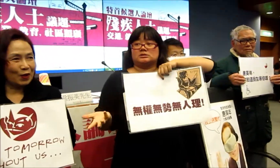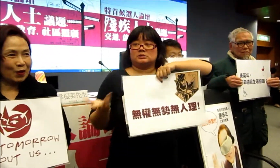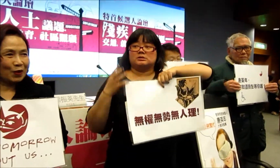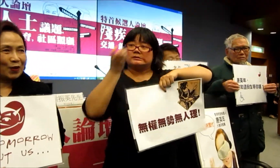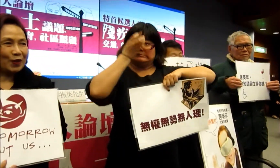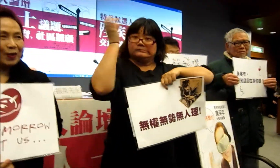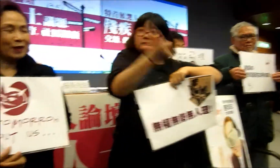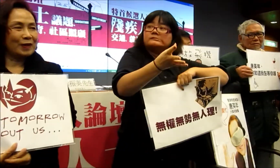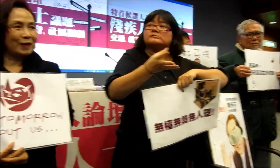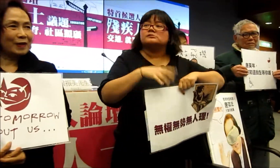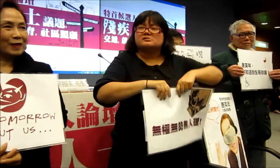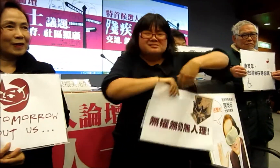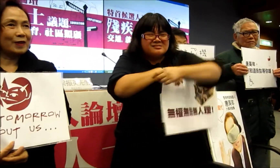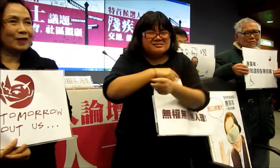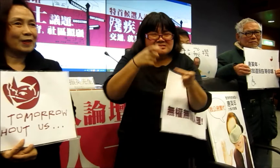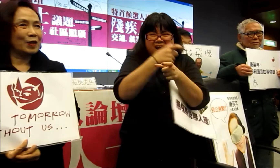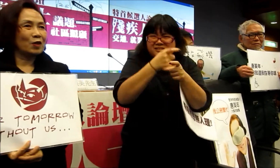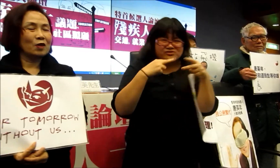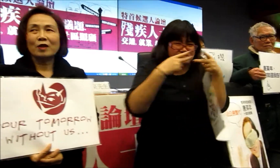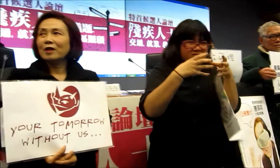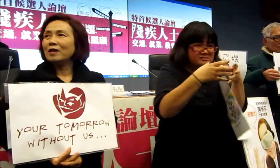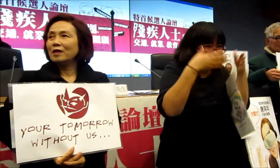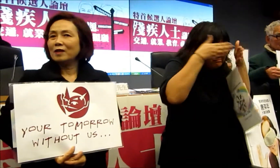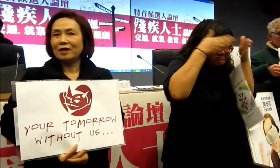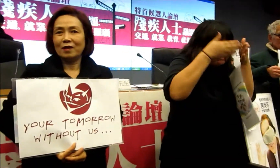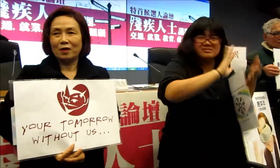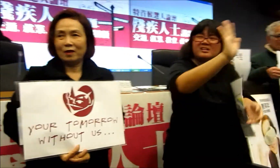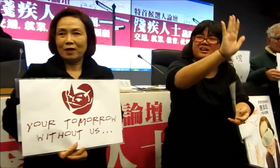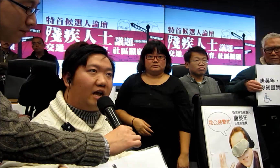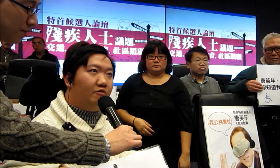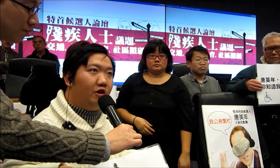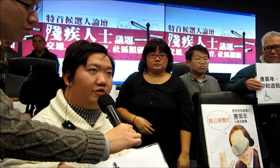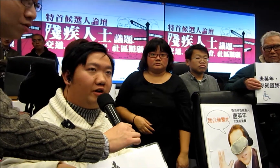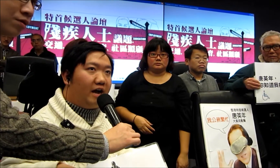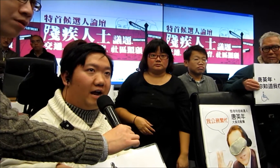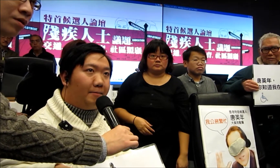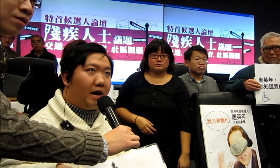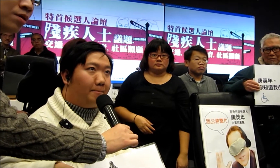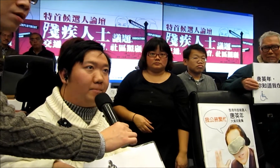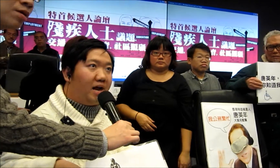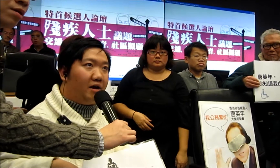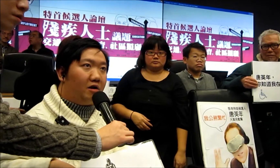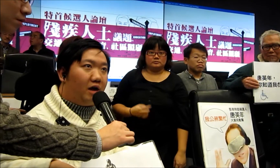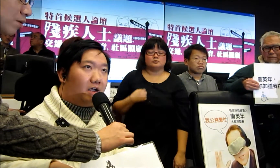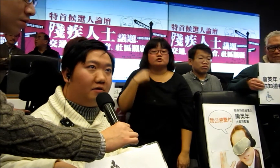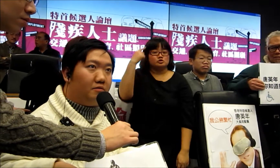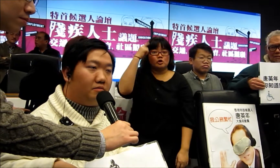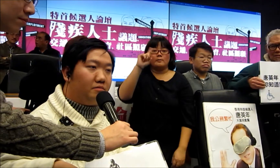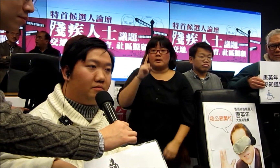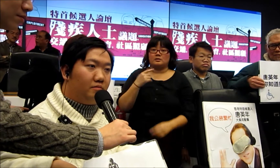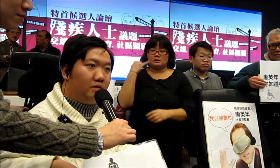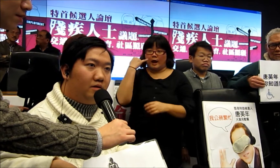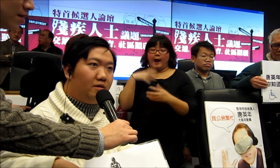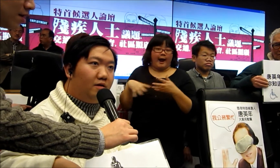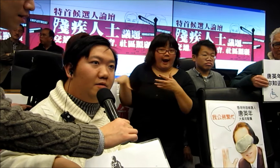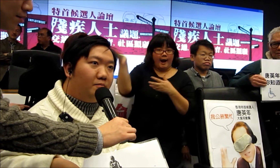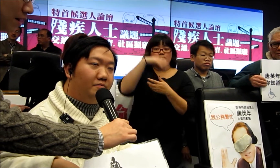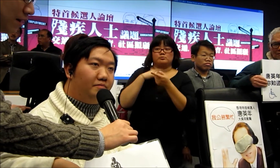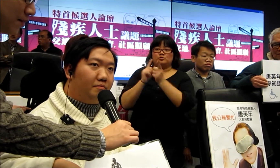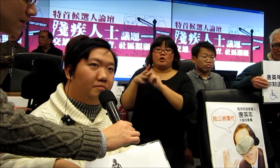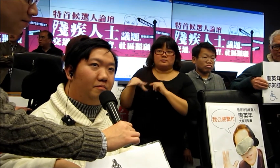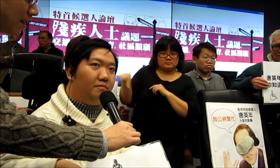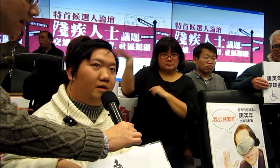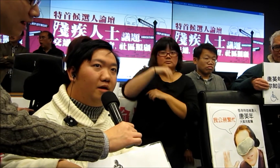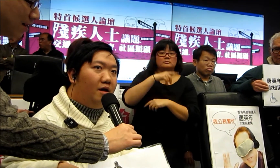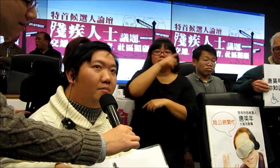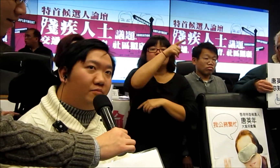我就是想表達這件事好像是歧視了我們生態人收了信 但是不給了還有